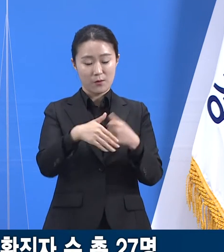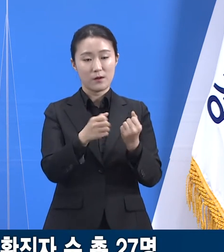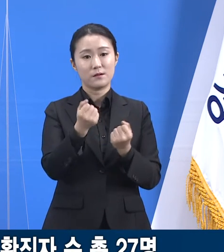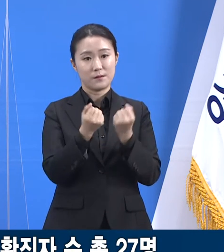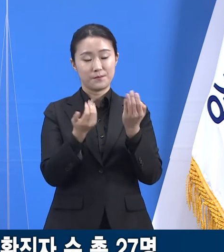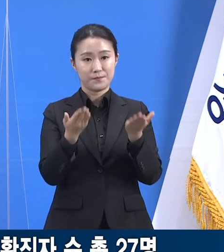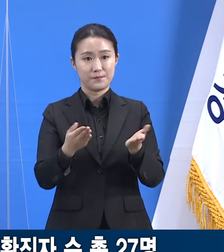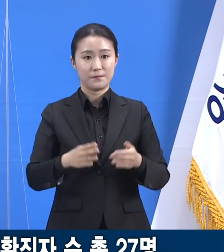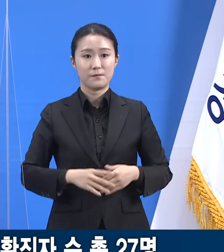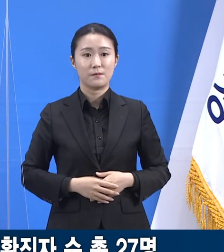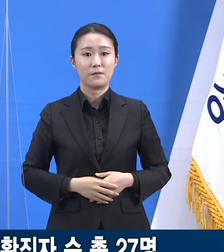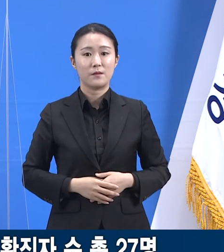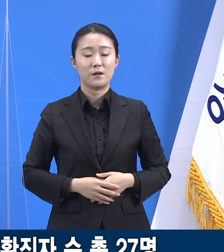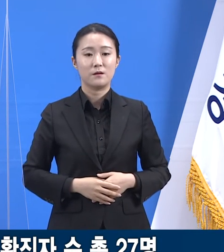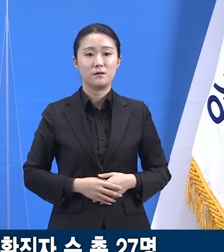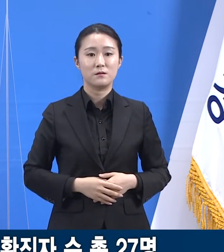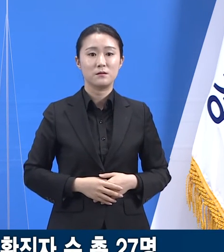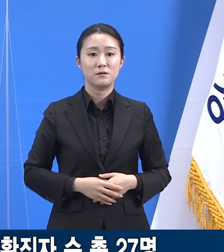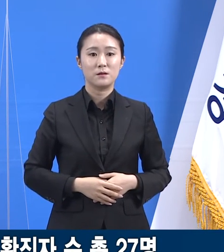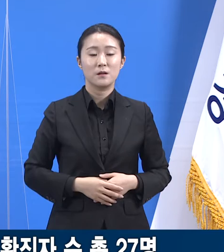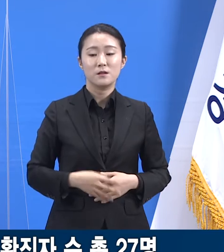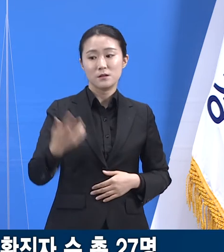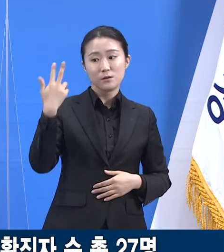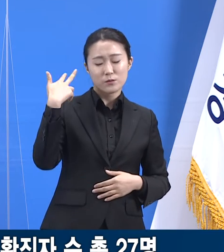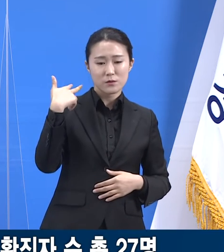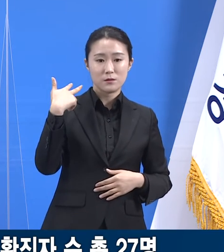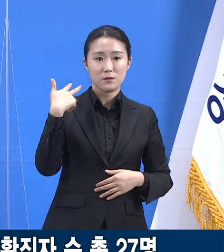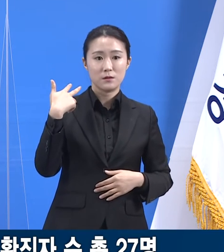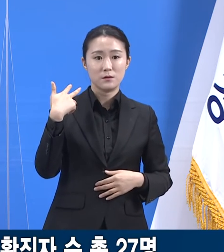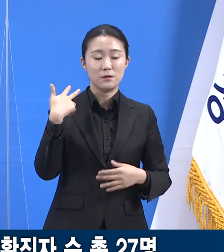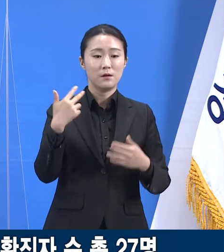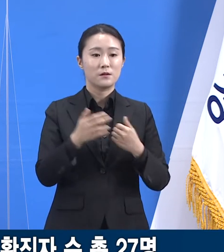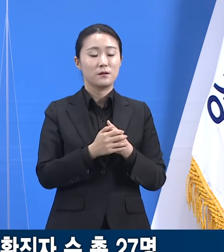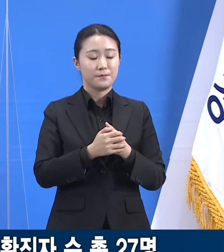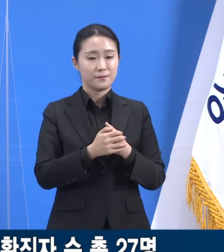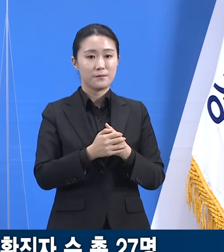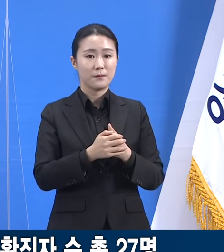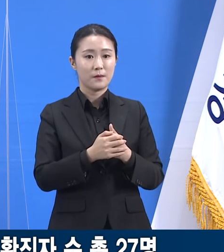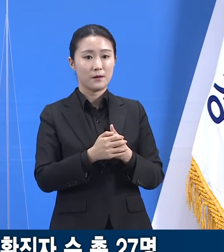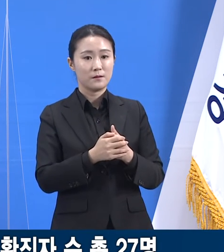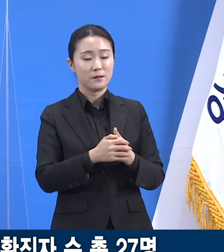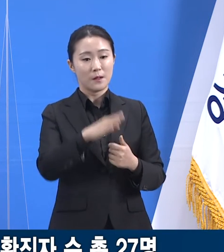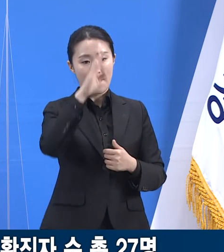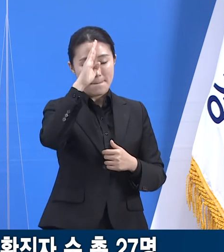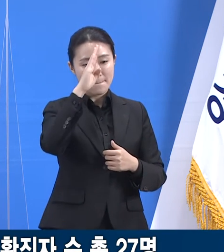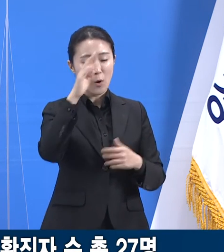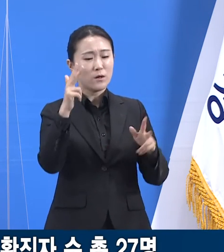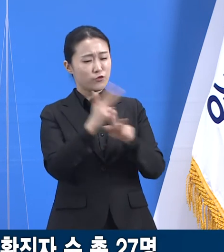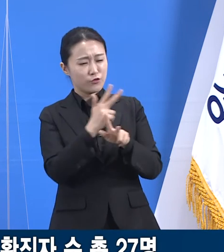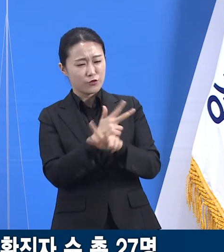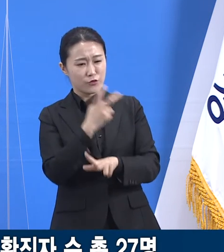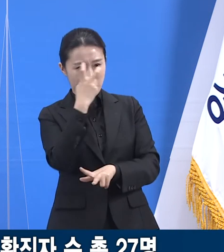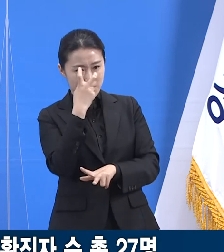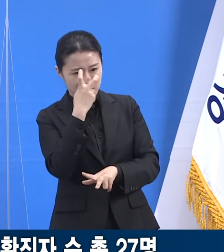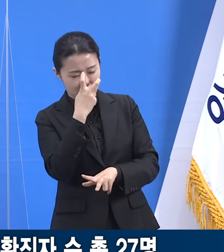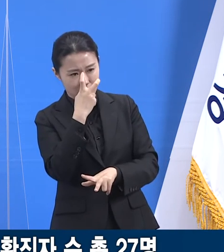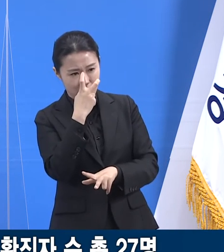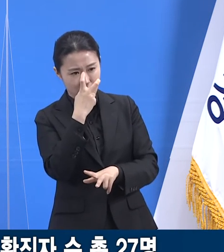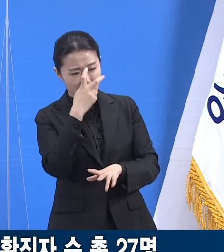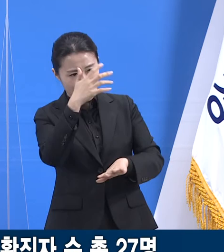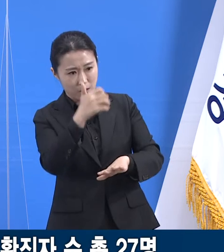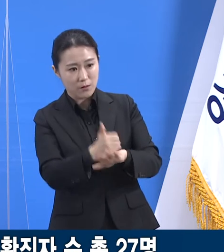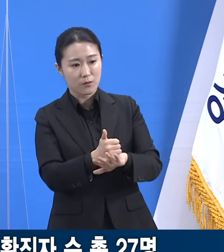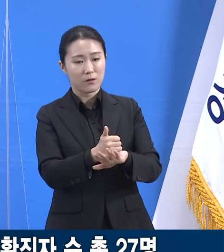일주일마다 시행하는 주기적 선제검사를 통해 최초 확진 판정을 받았습니다. 이후 관련자들을